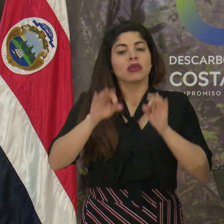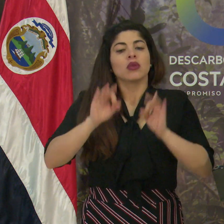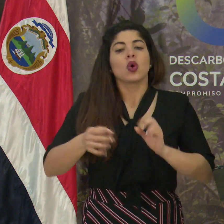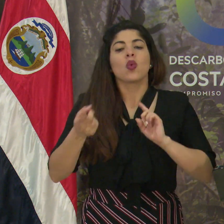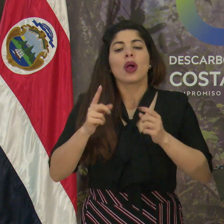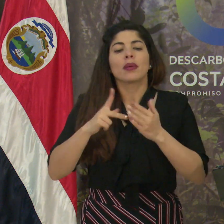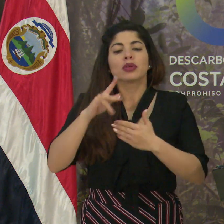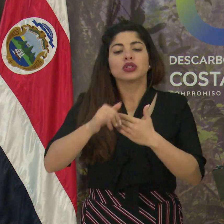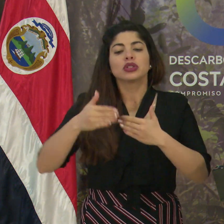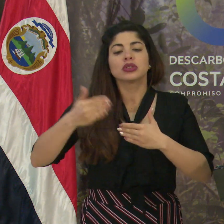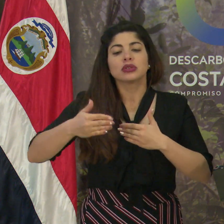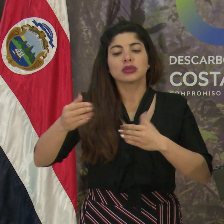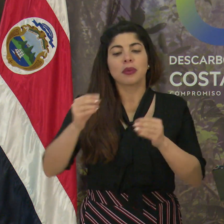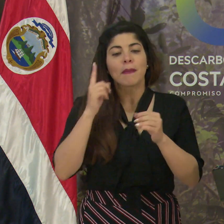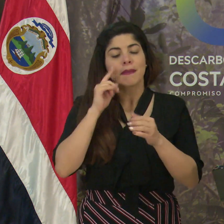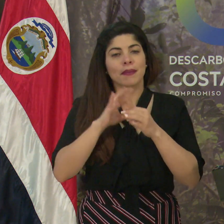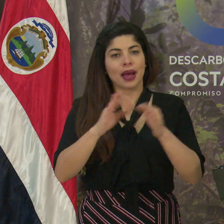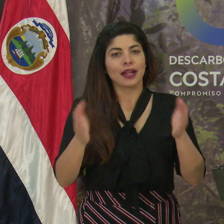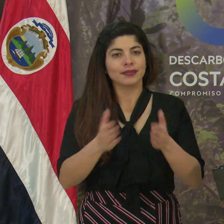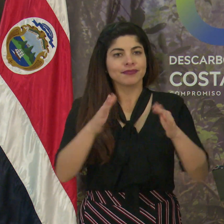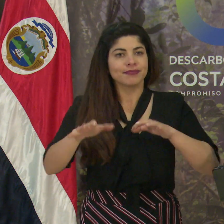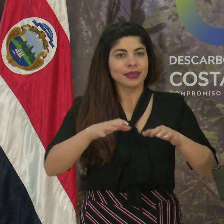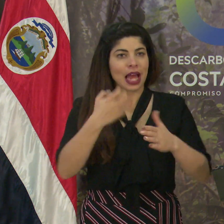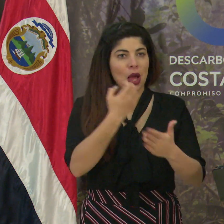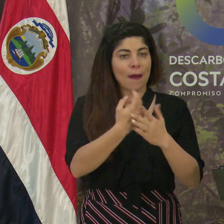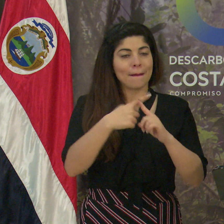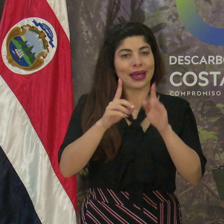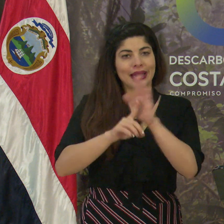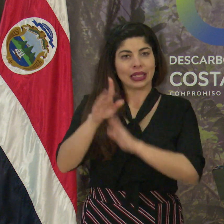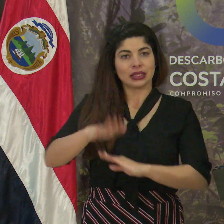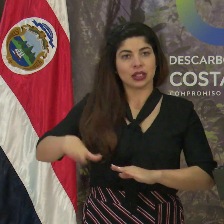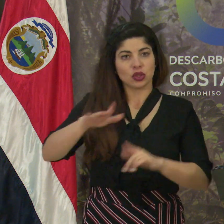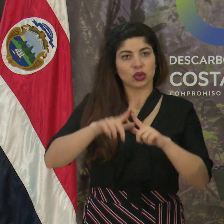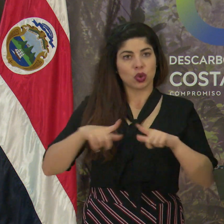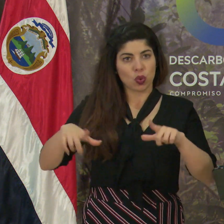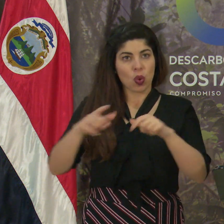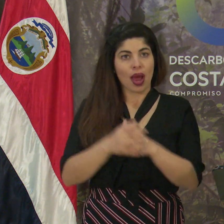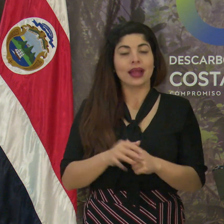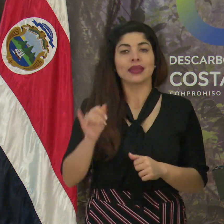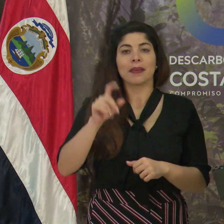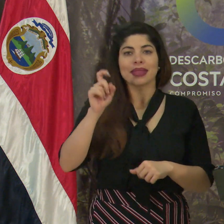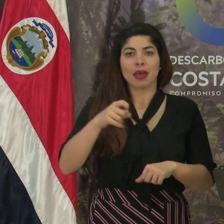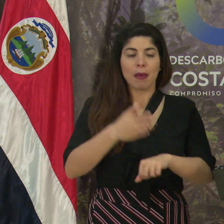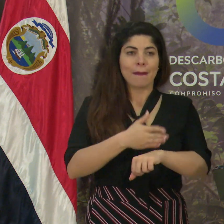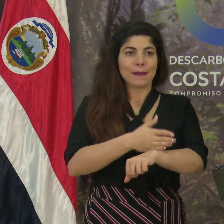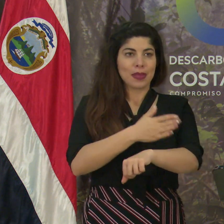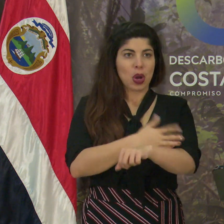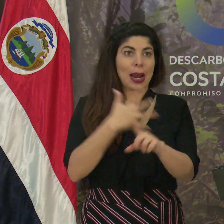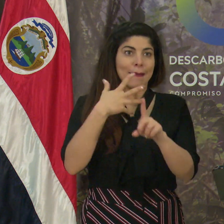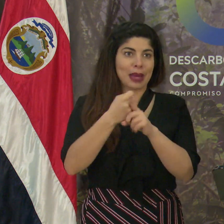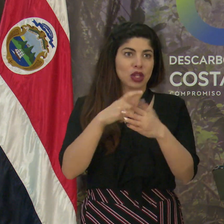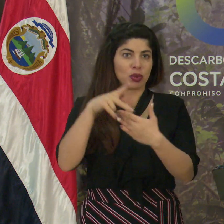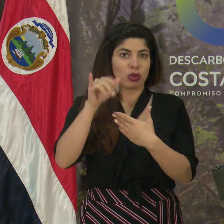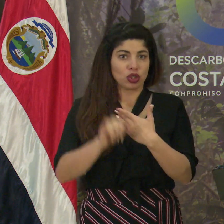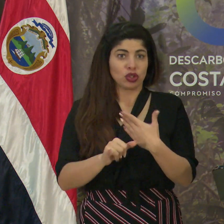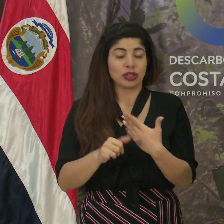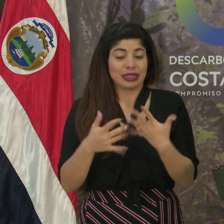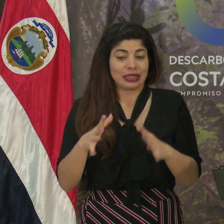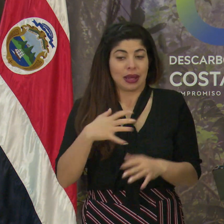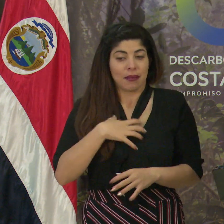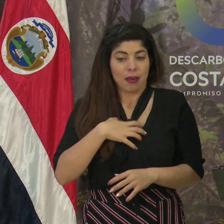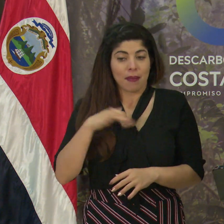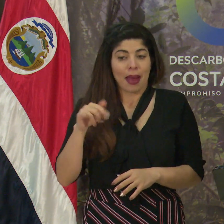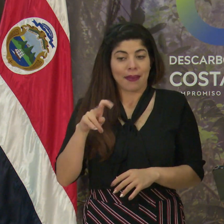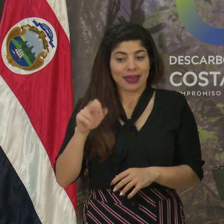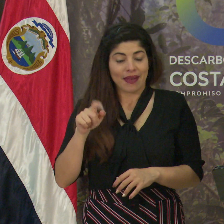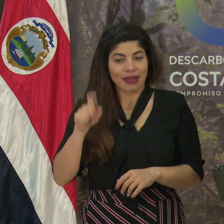proyectos que tengan que ver con reactivación económica y desarrollo en la zona. Hay que mejorar el impacto de los proyectos ya propios de